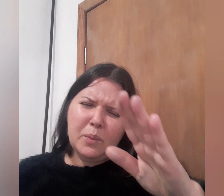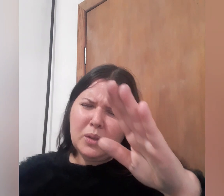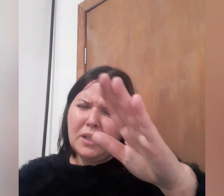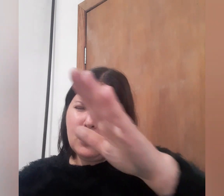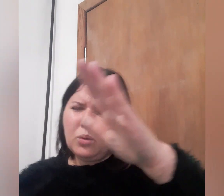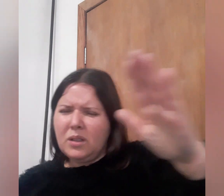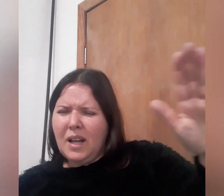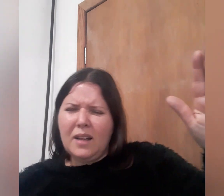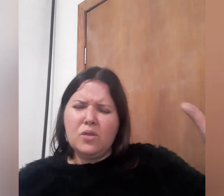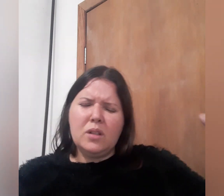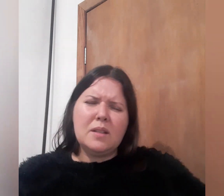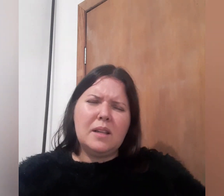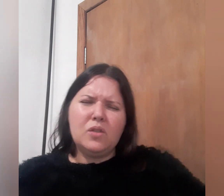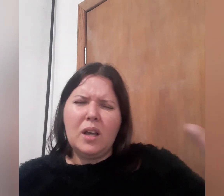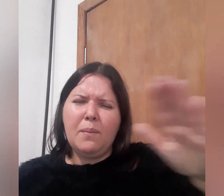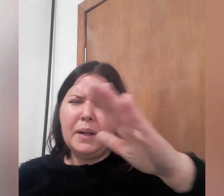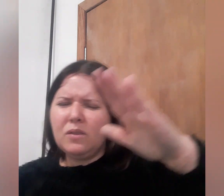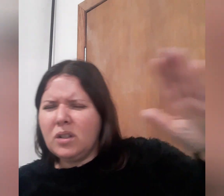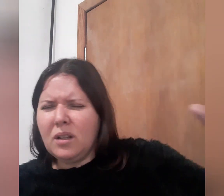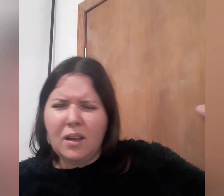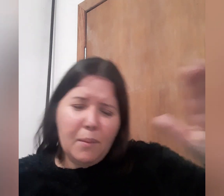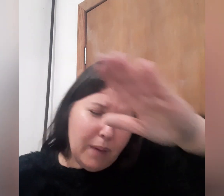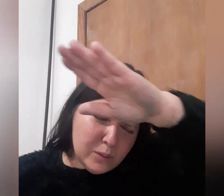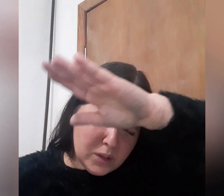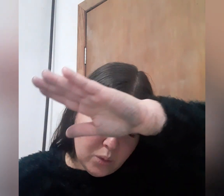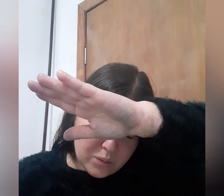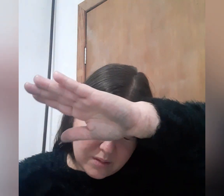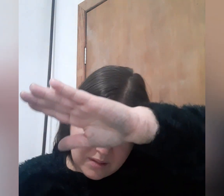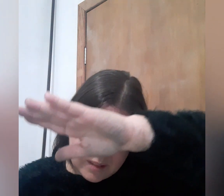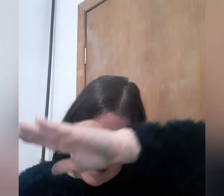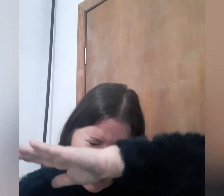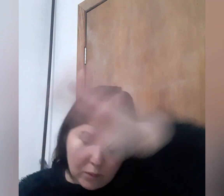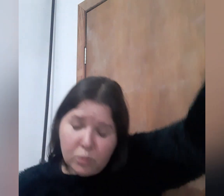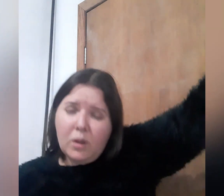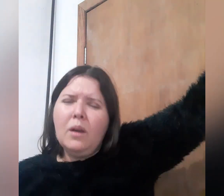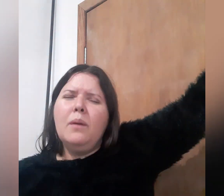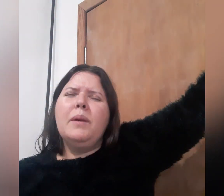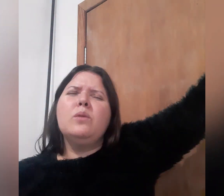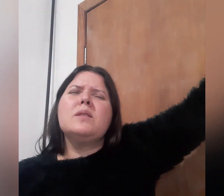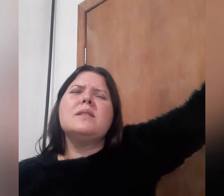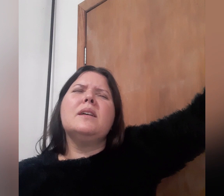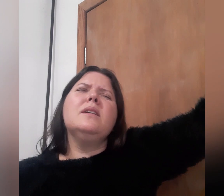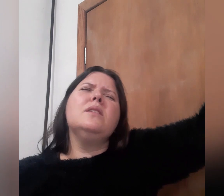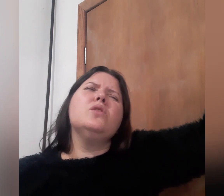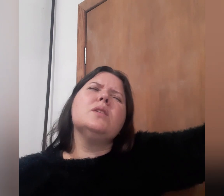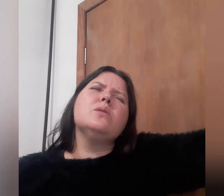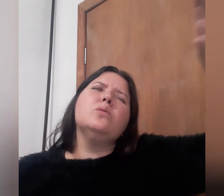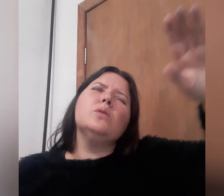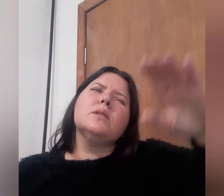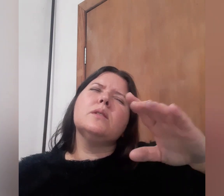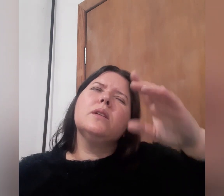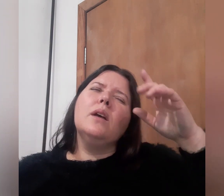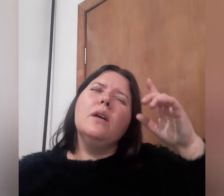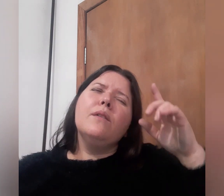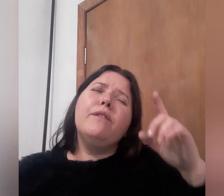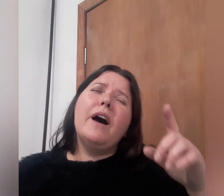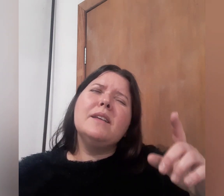poder e autoridade. Seja repreendido e queimado, derrubado pelo sangue de Jesus. Vai,